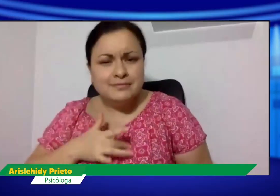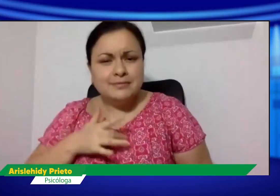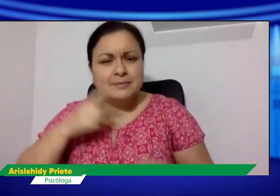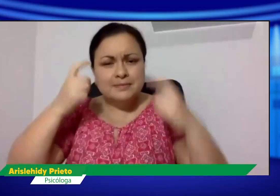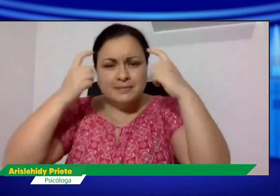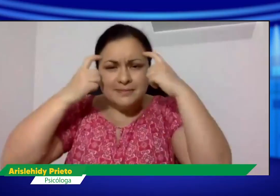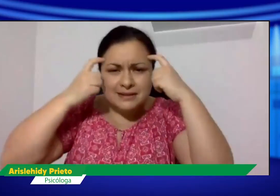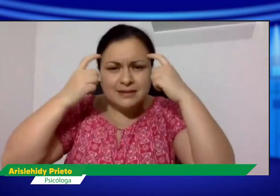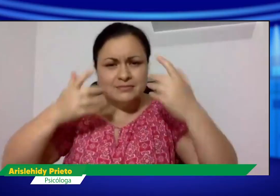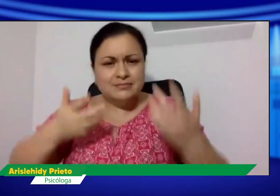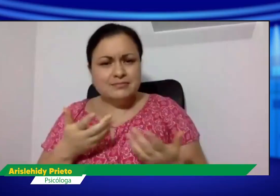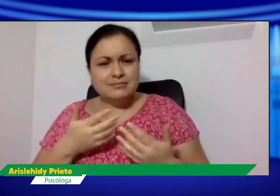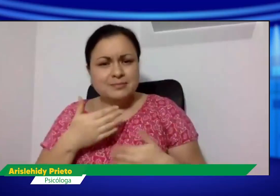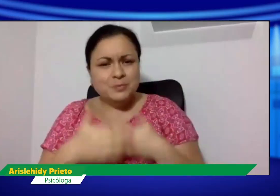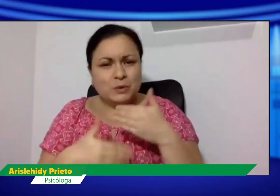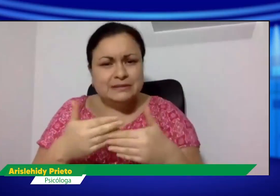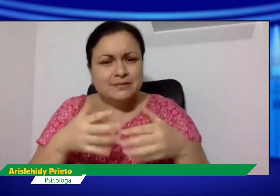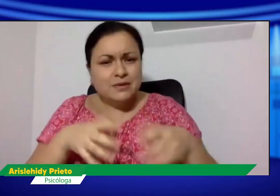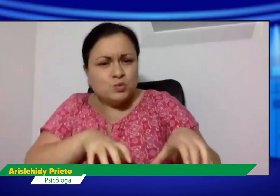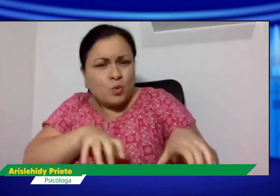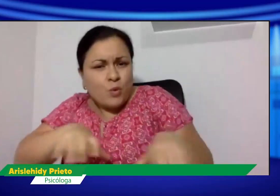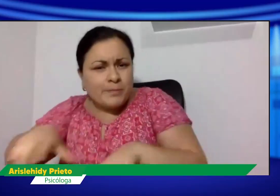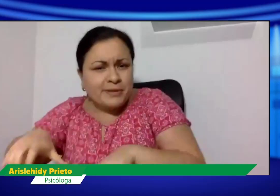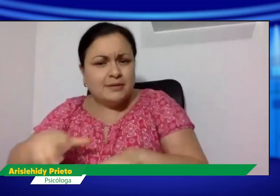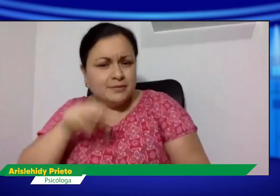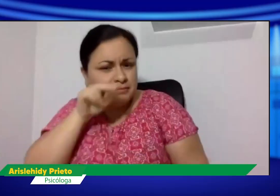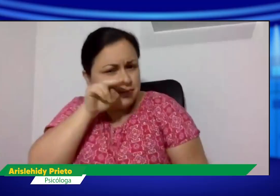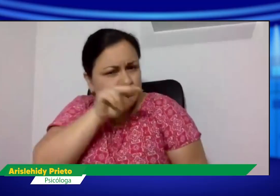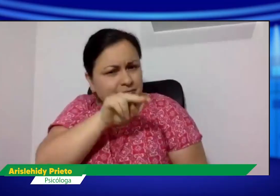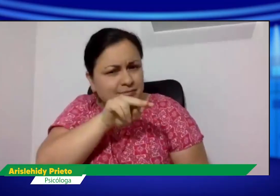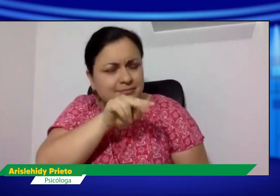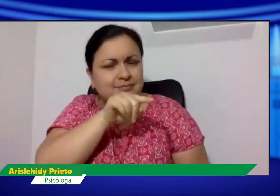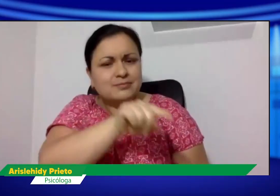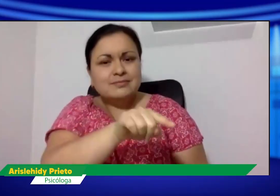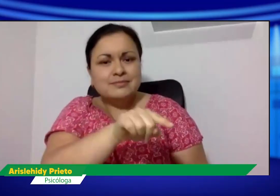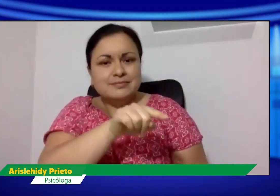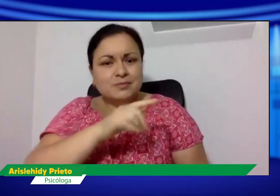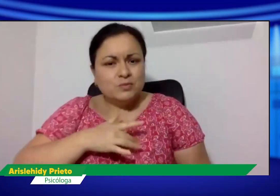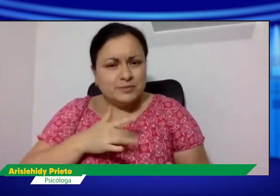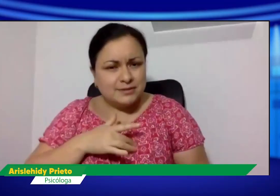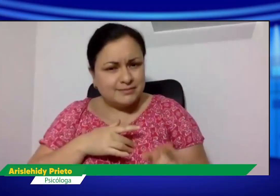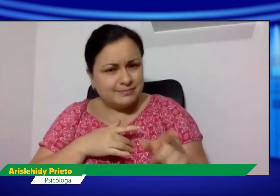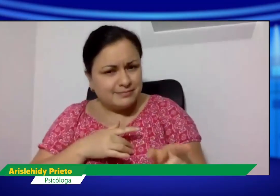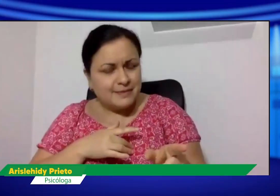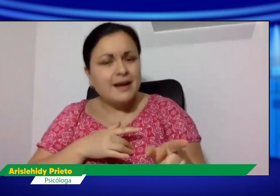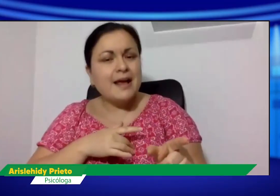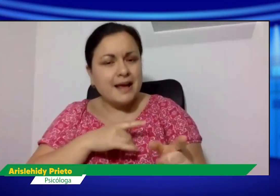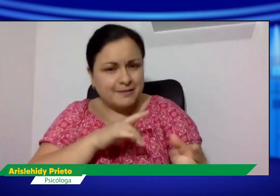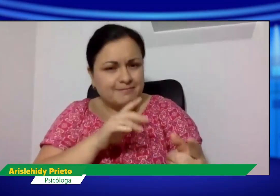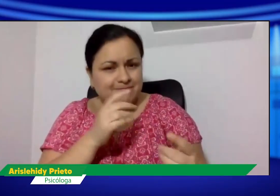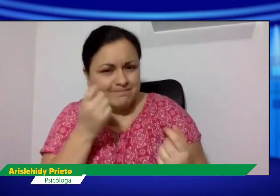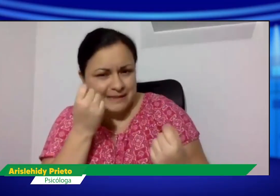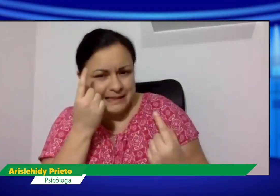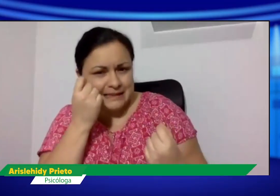lo que están sintiendo, qué pasa con su desarrollo cognitivo, con sus actitudes. es importante que lo estén viendo